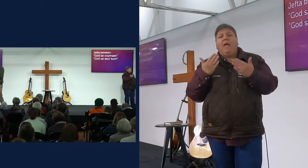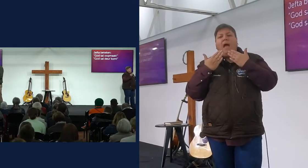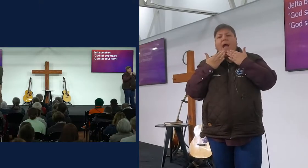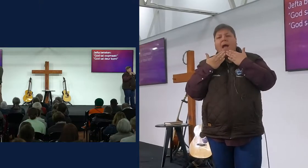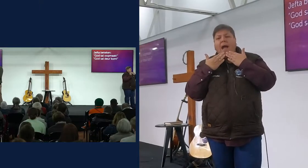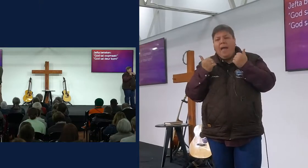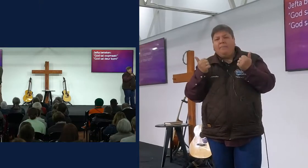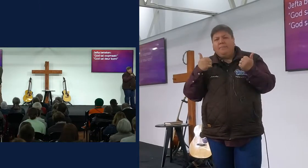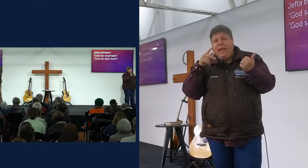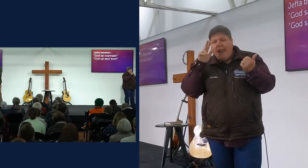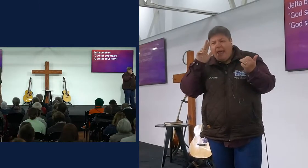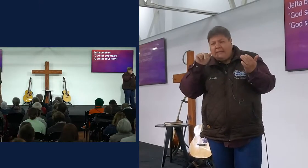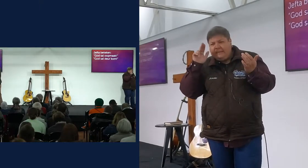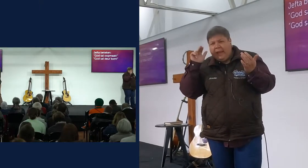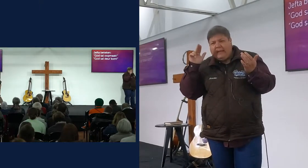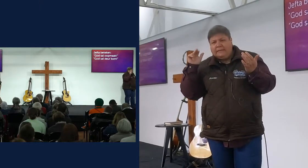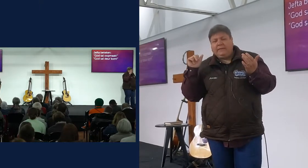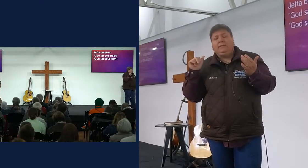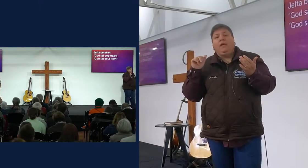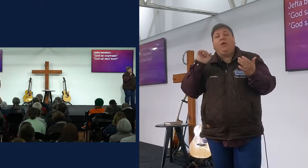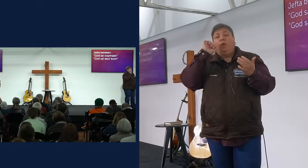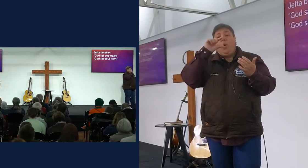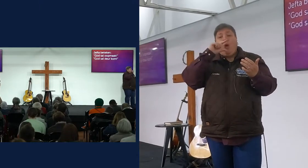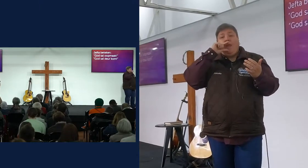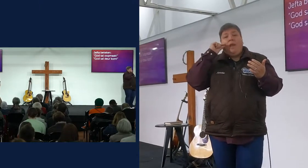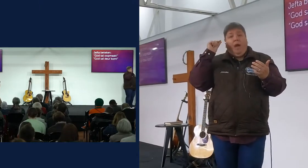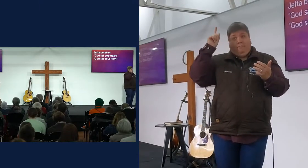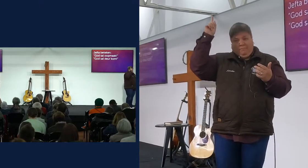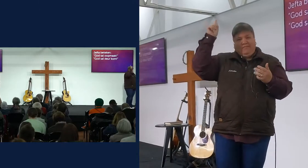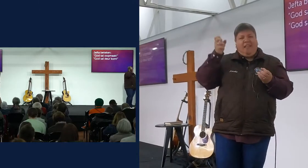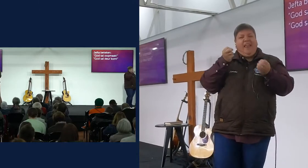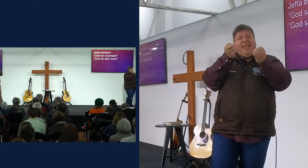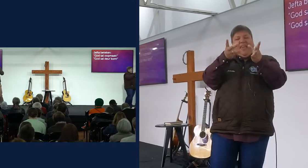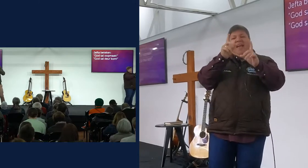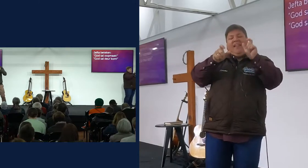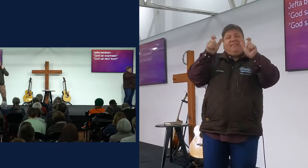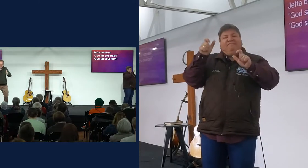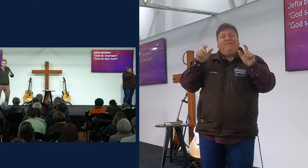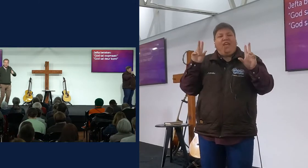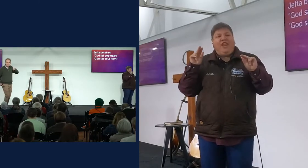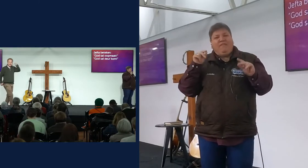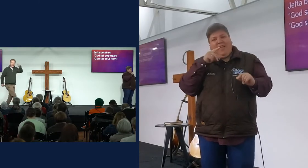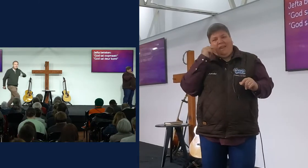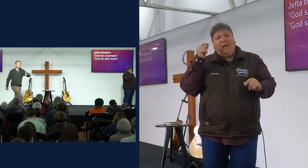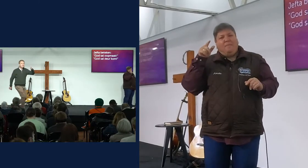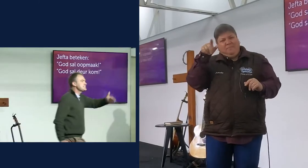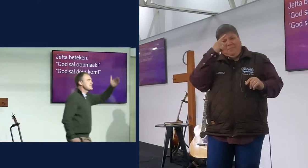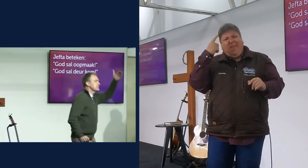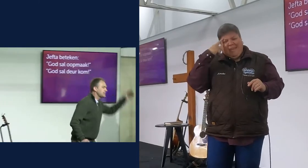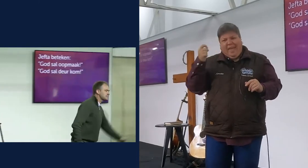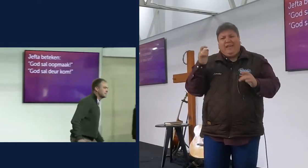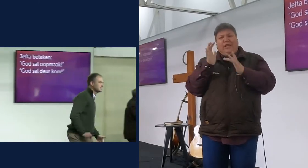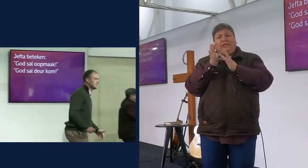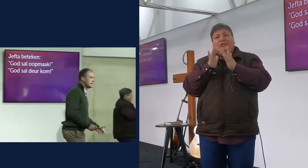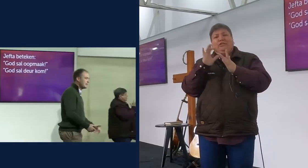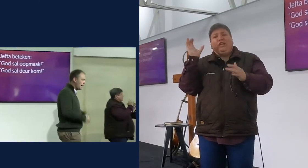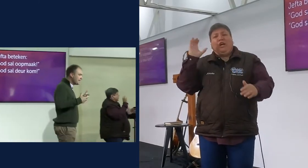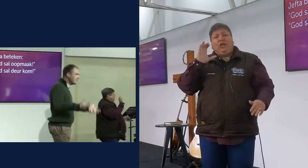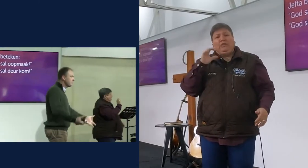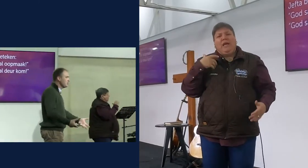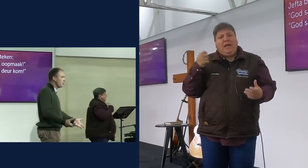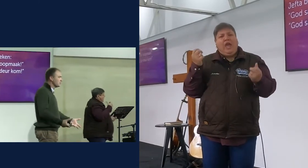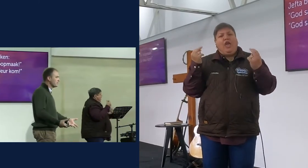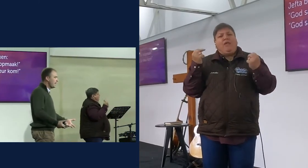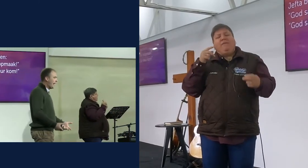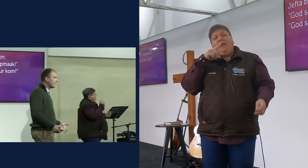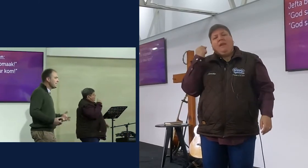geheimeklipje lees, soos in openbaring, waarop een naam staan, wat net ek vir jou gee, net ek en jy weer het, en ek en jy moet besef, in Jesus Christus, kry ek